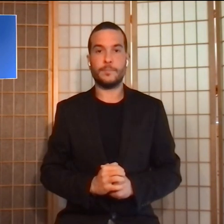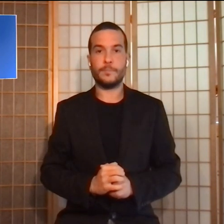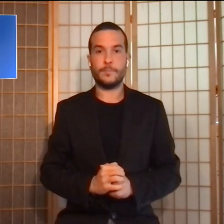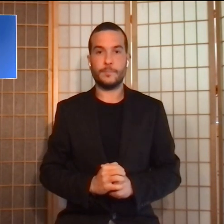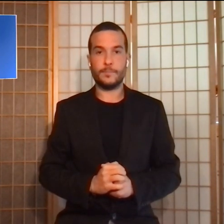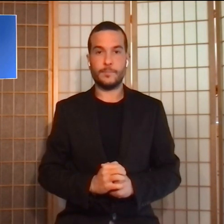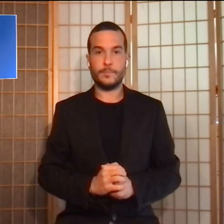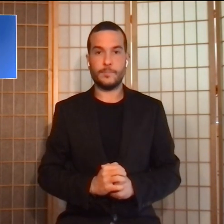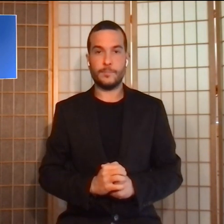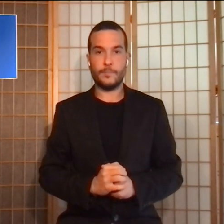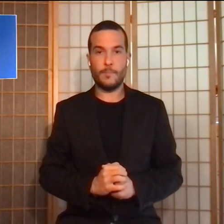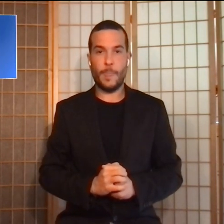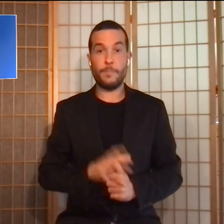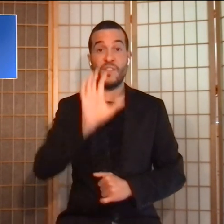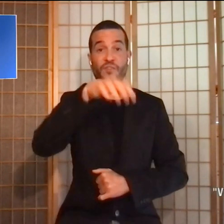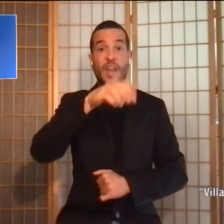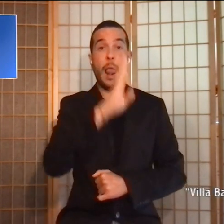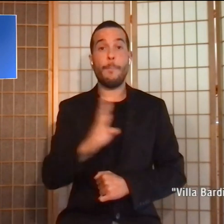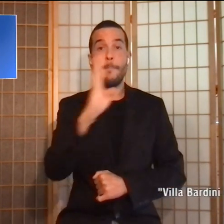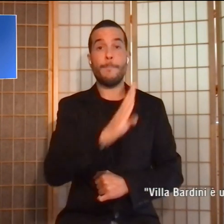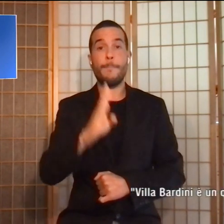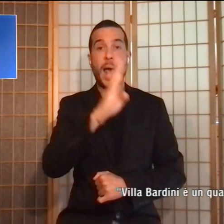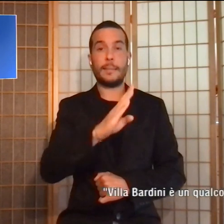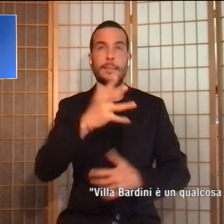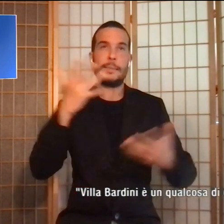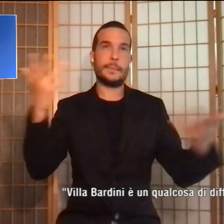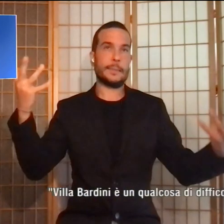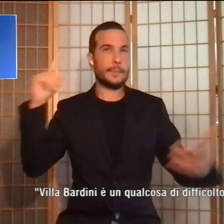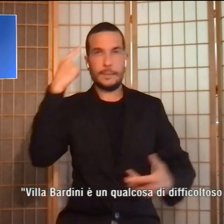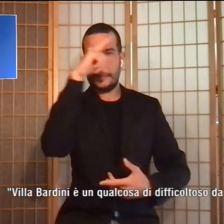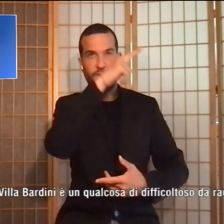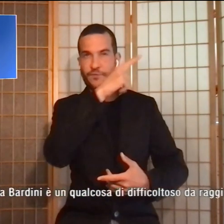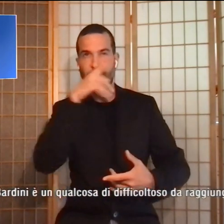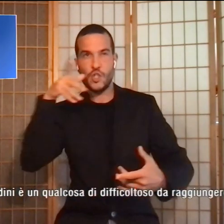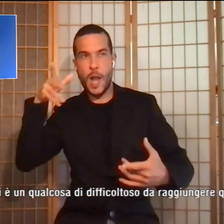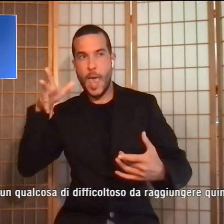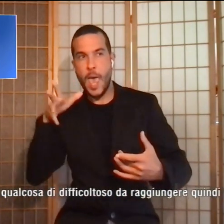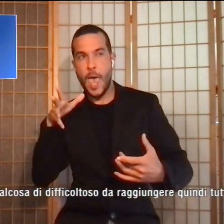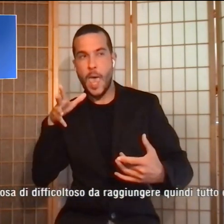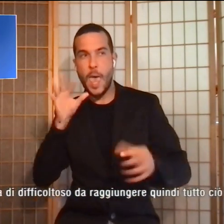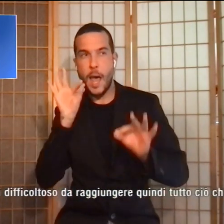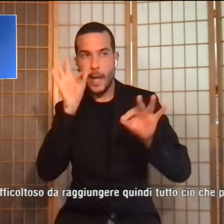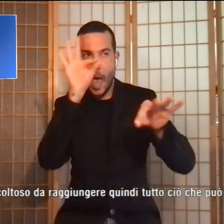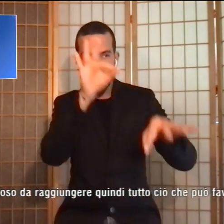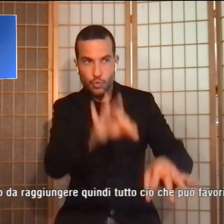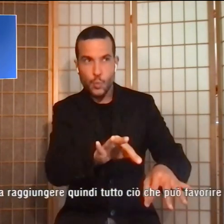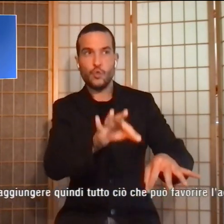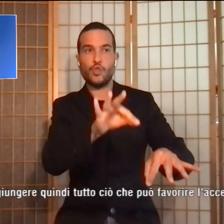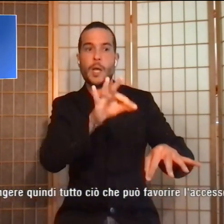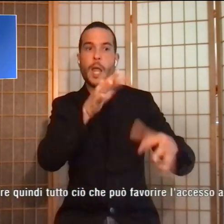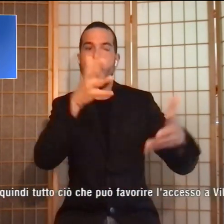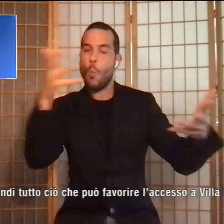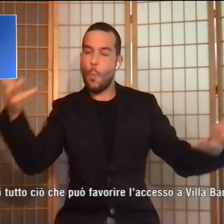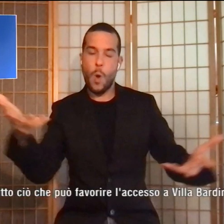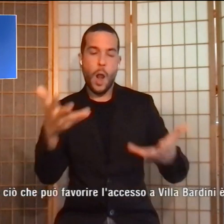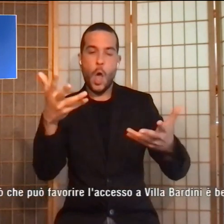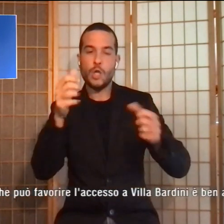Villa Bardini è qualcosa di difficoltoso da raggiungere e quindi tutto ciò che può favorire l'accesso è